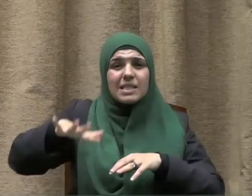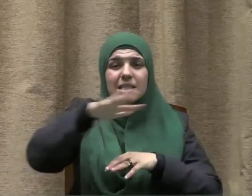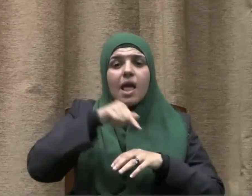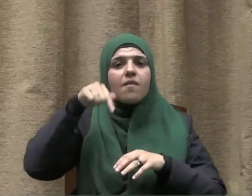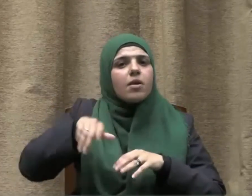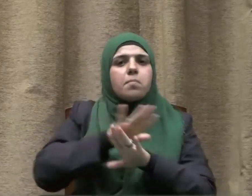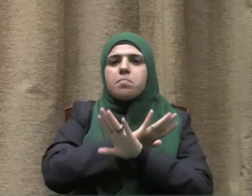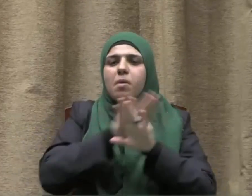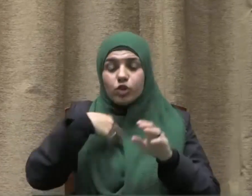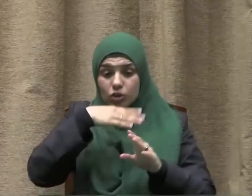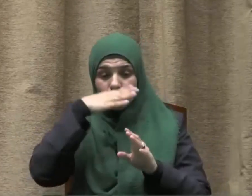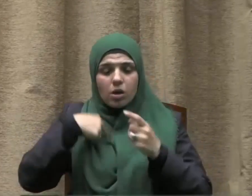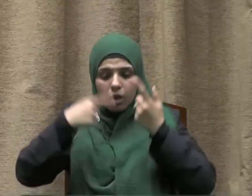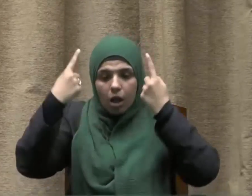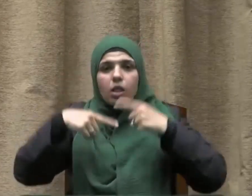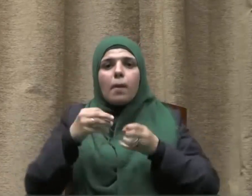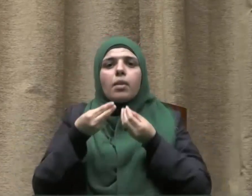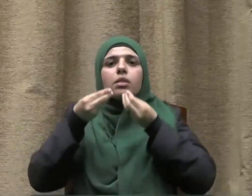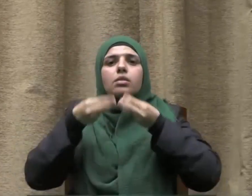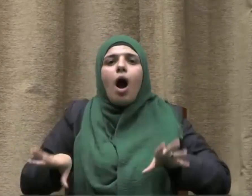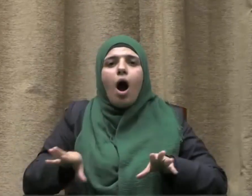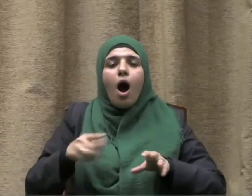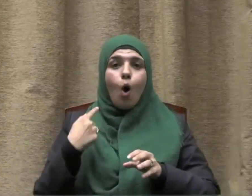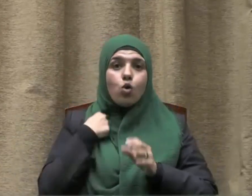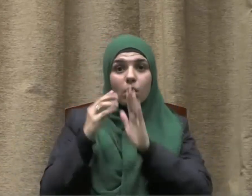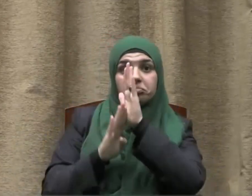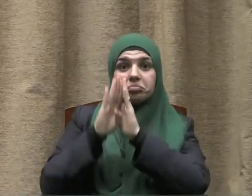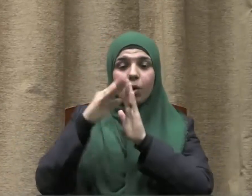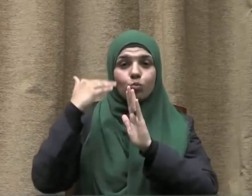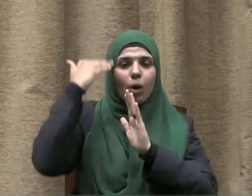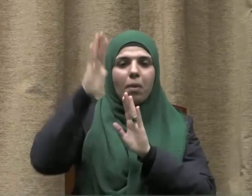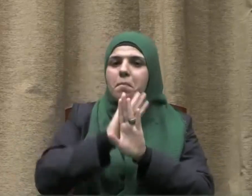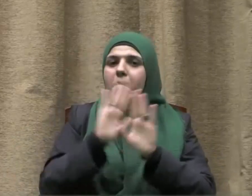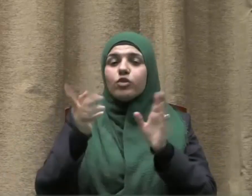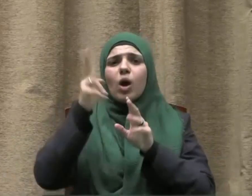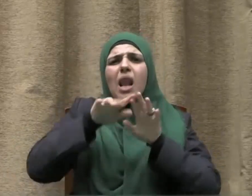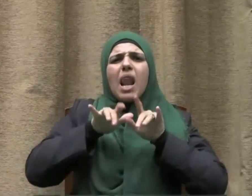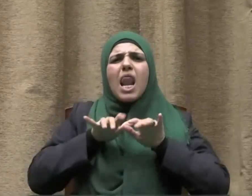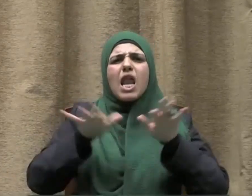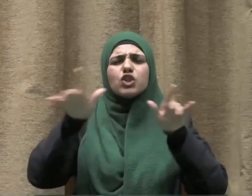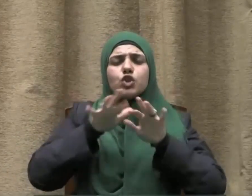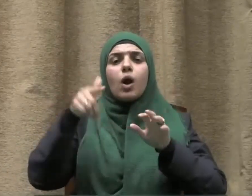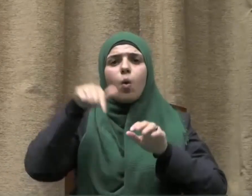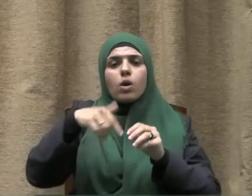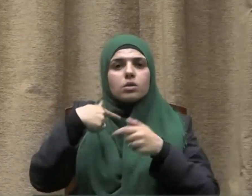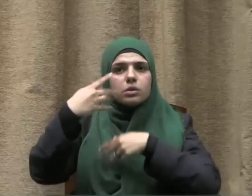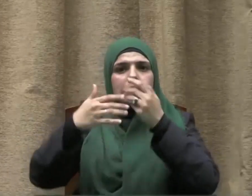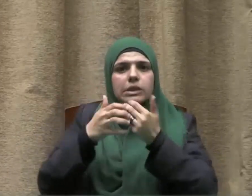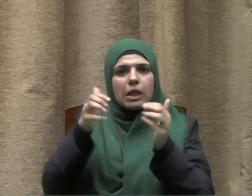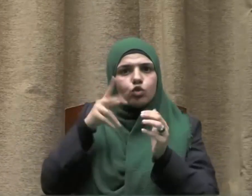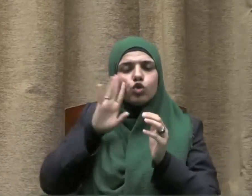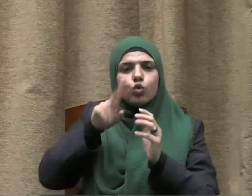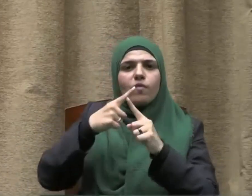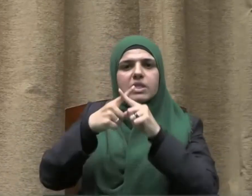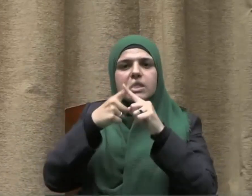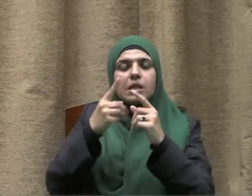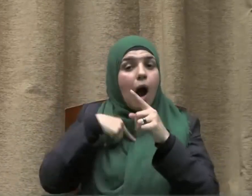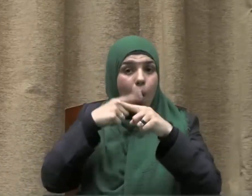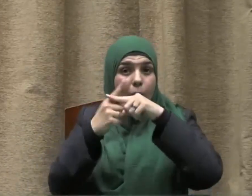عند المتعاطي للمخدرات مما يؤدي إلى انتشار الكثير من الظواهر السلبية في